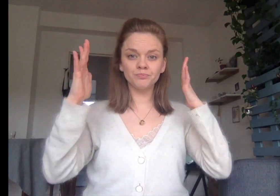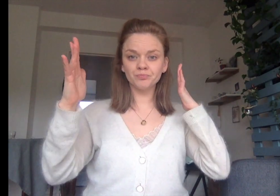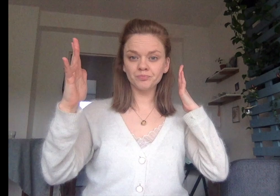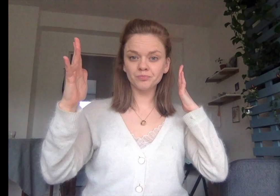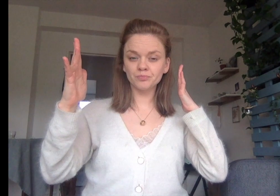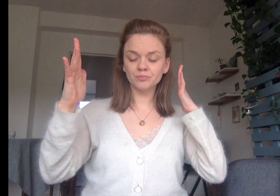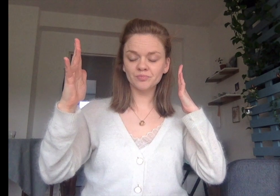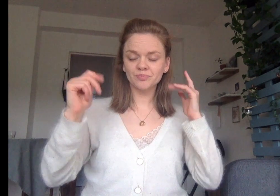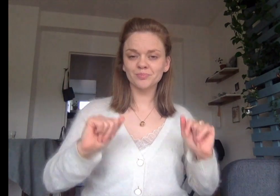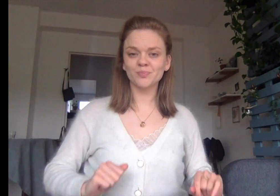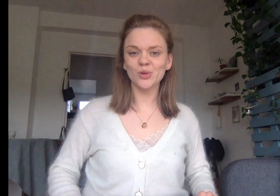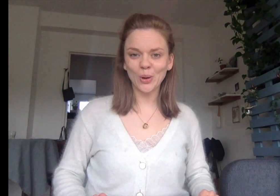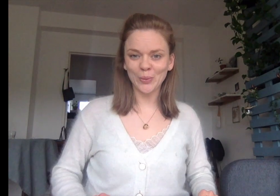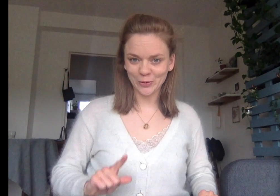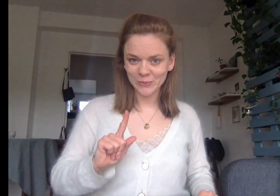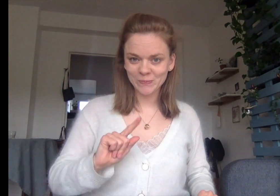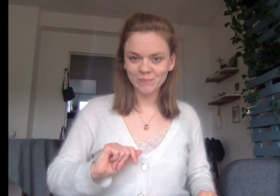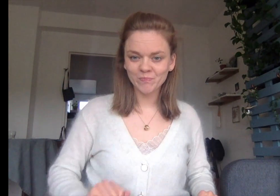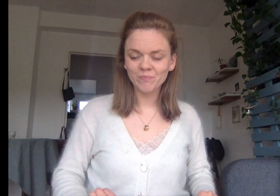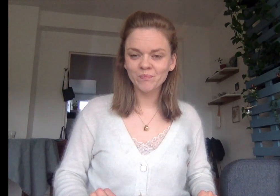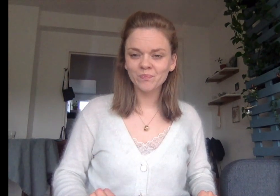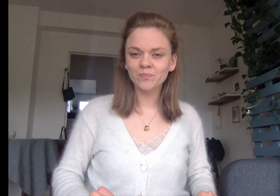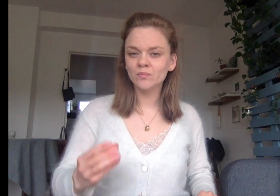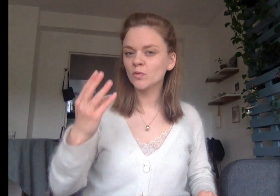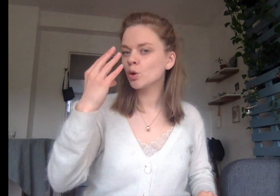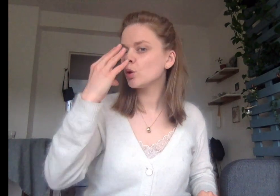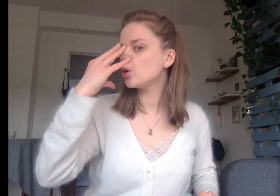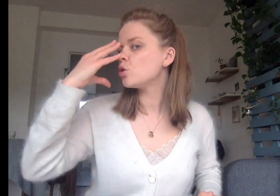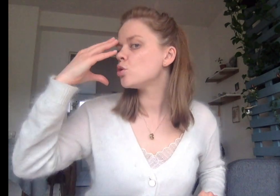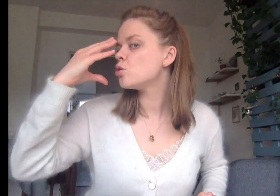Je recommence. Je